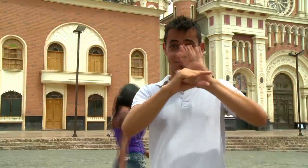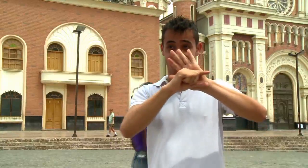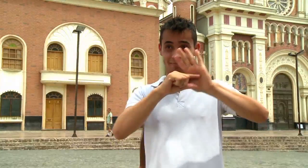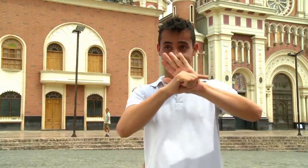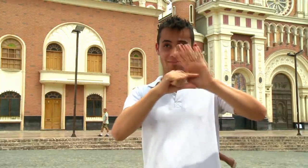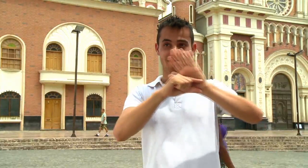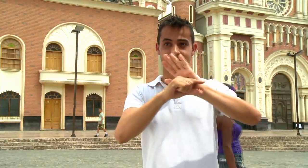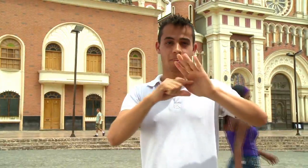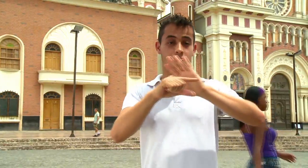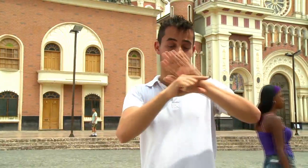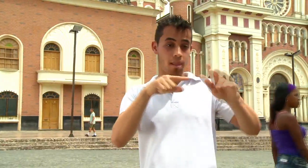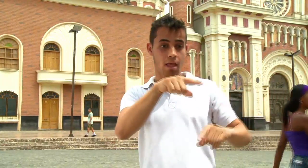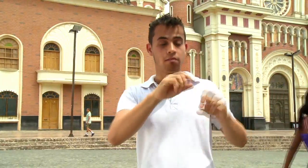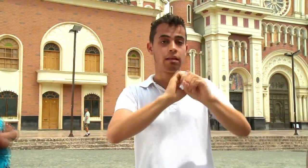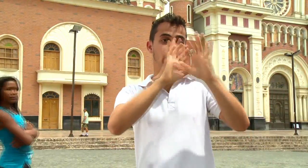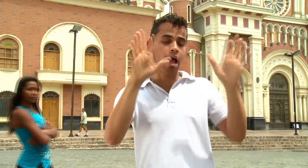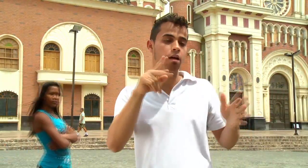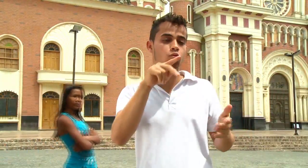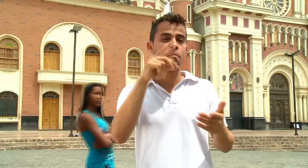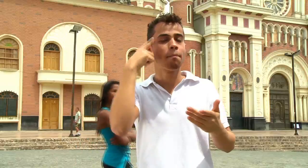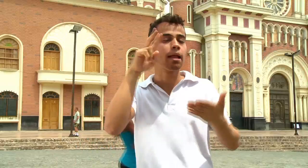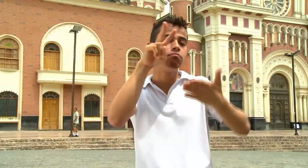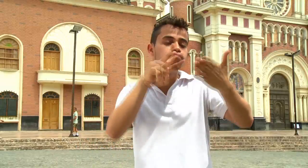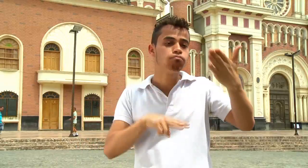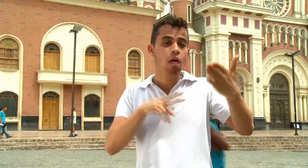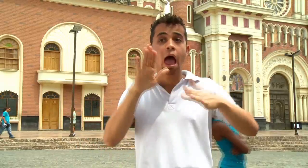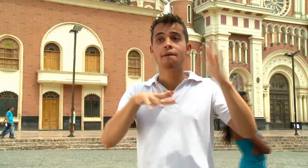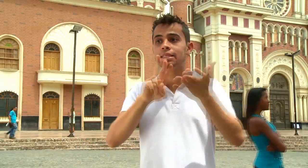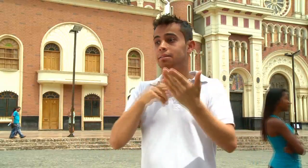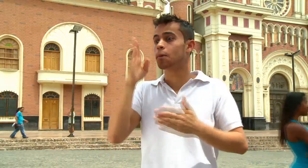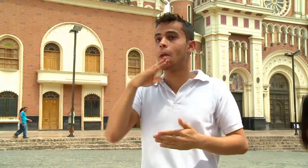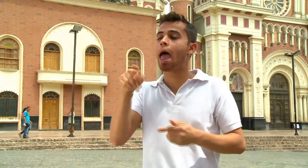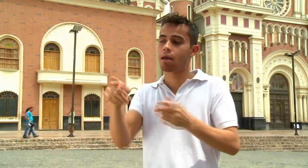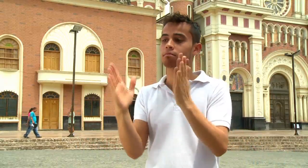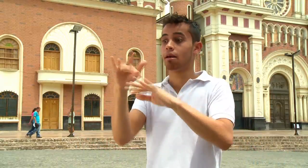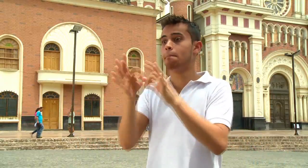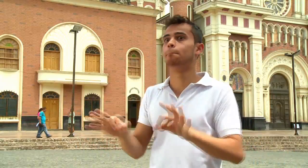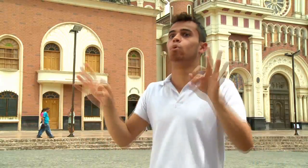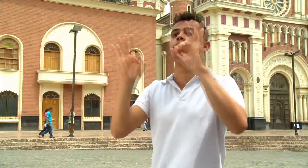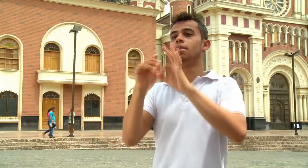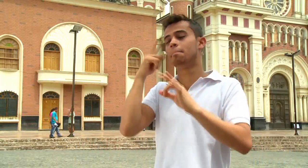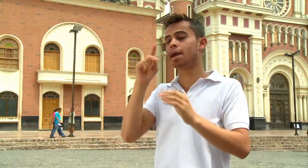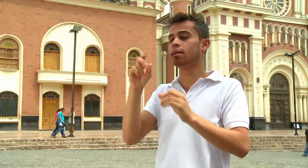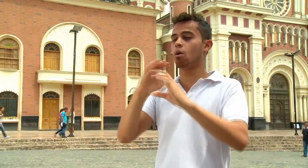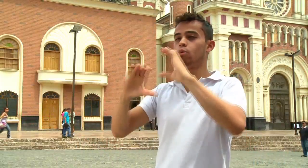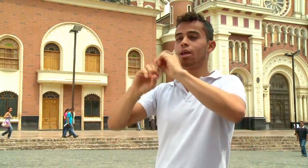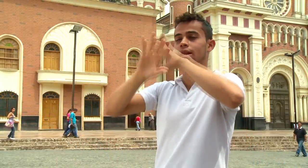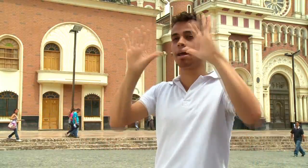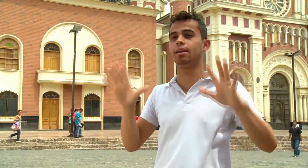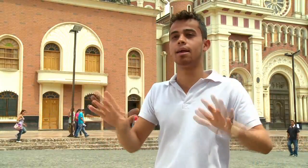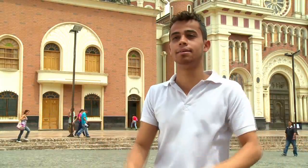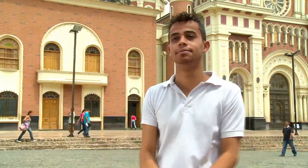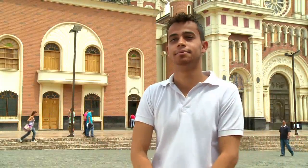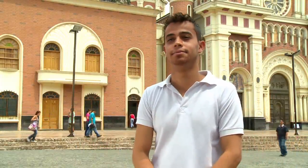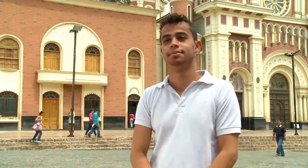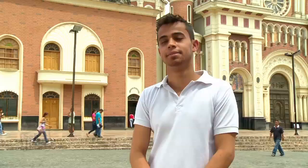club's caption sirve para algunas personas, por ejemplo, que conocen algo del español, pero es más claro para los sordos la lengua de señas.